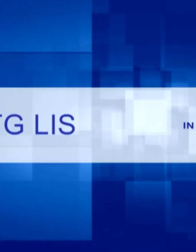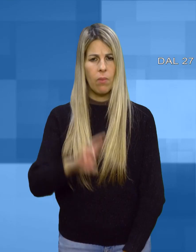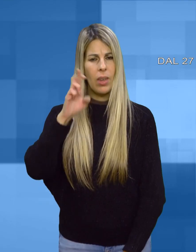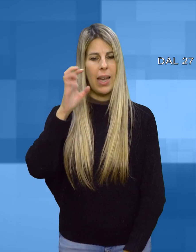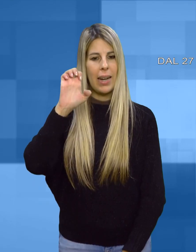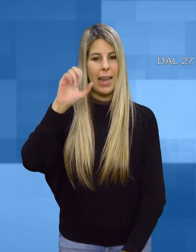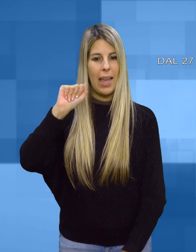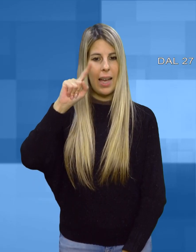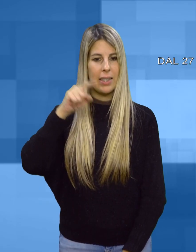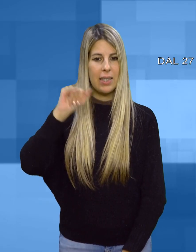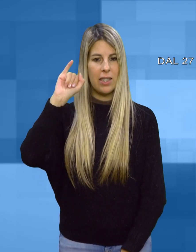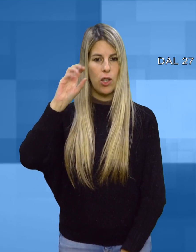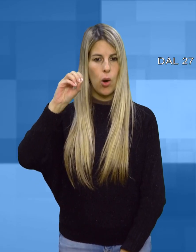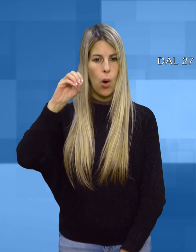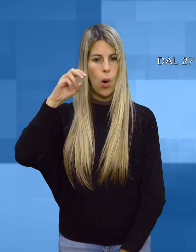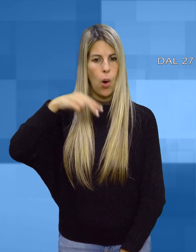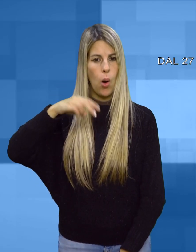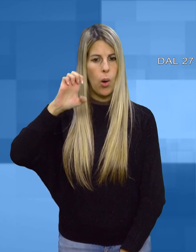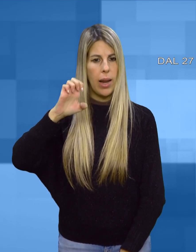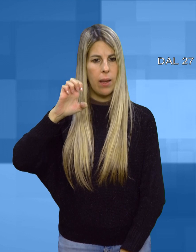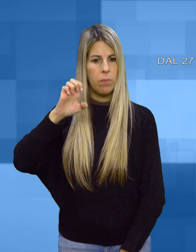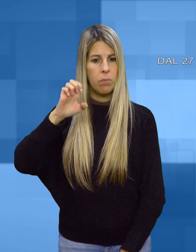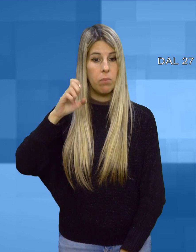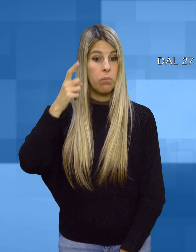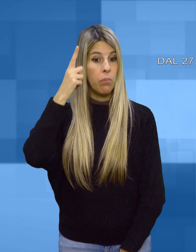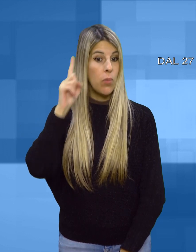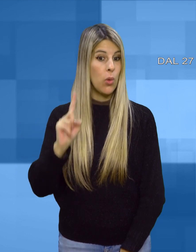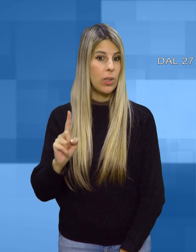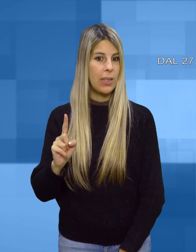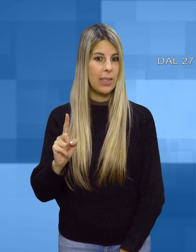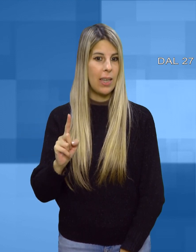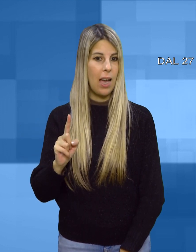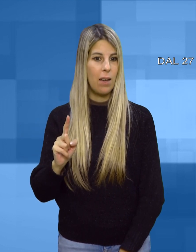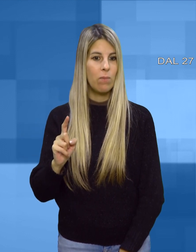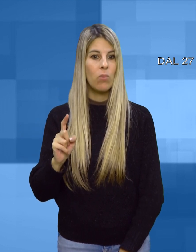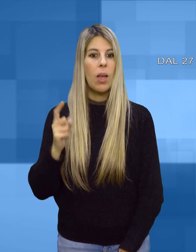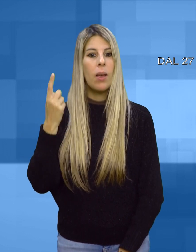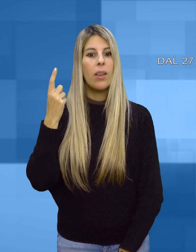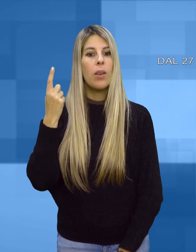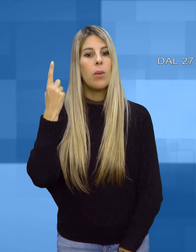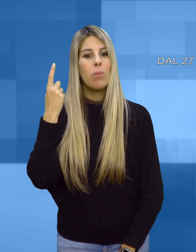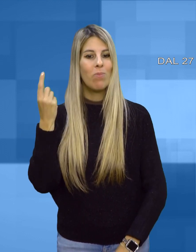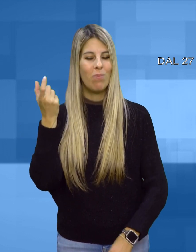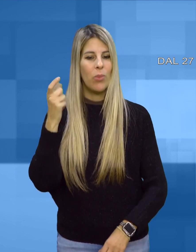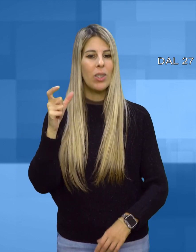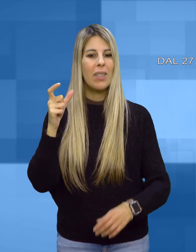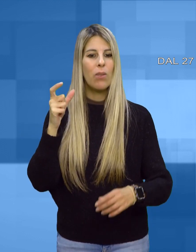Chissà qual è stata la reazione posto che questa ci sia stata ai titoli comparsi due settimane fa